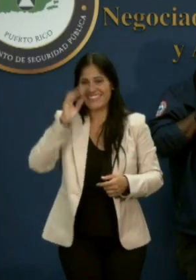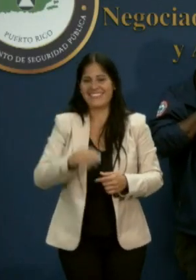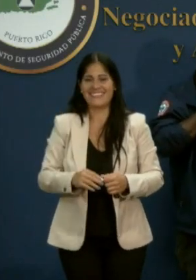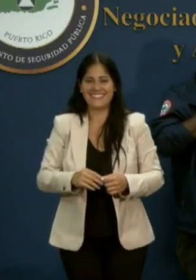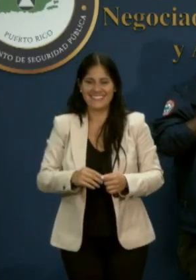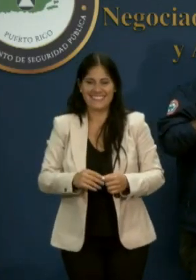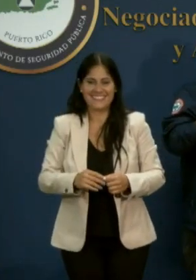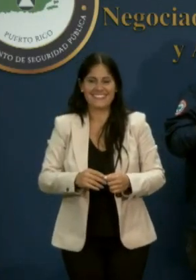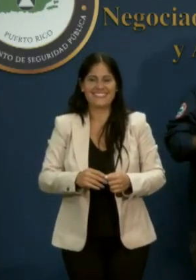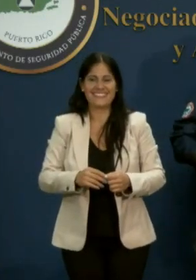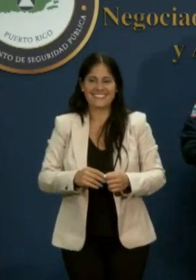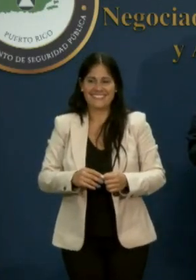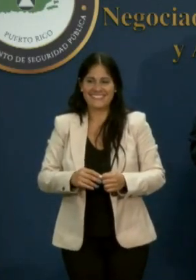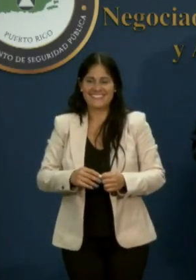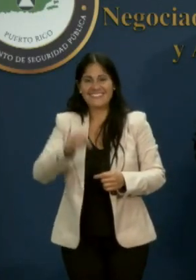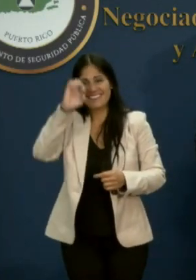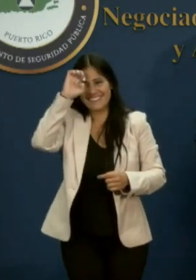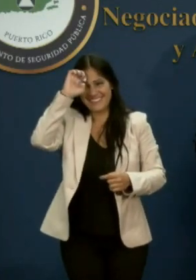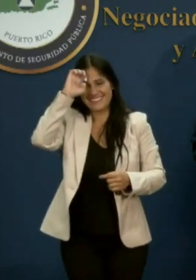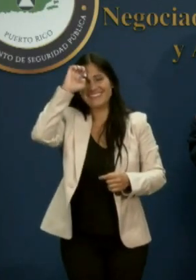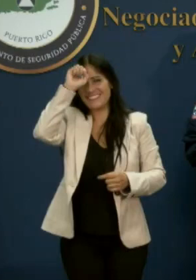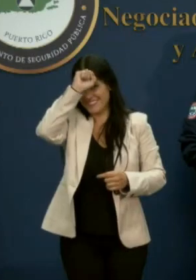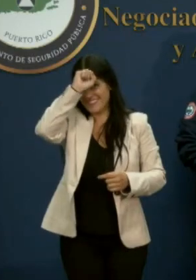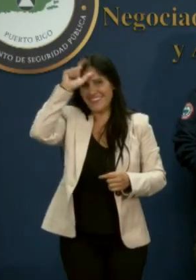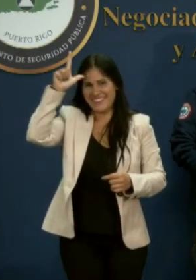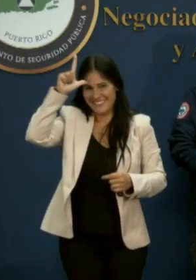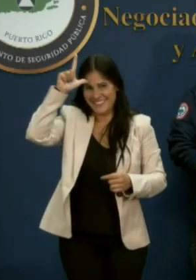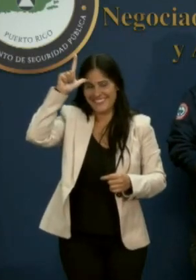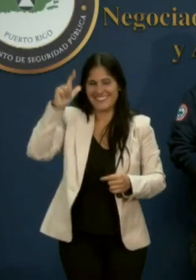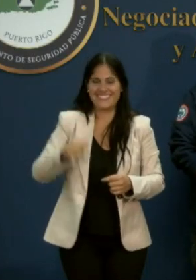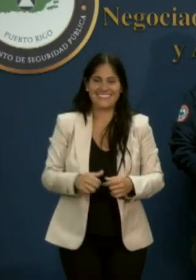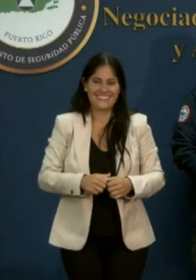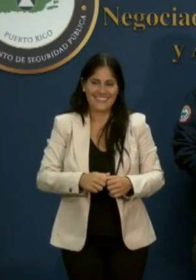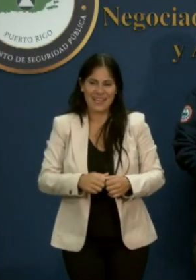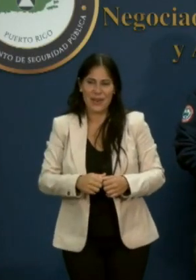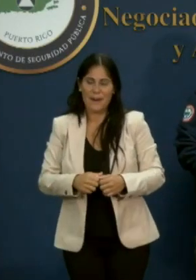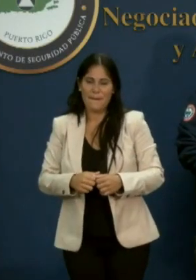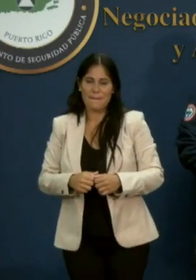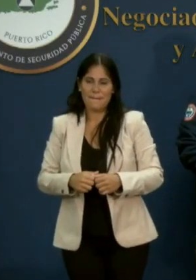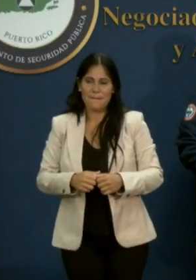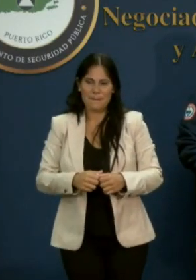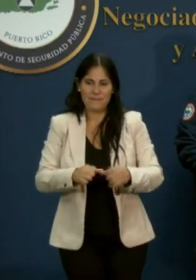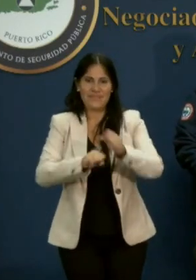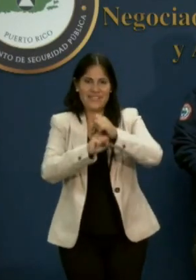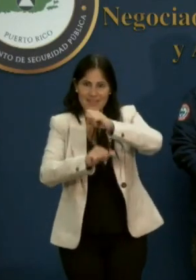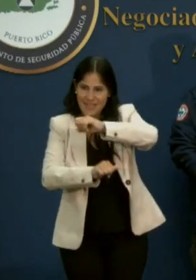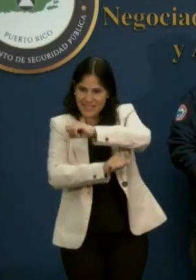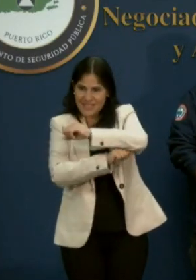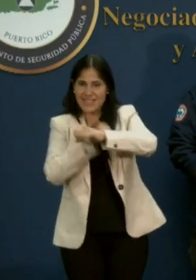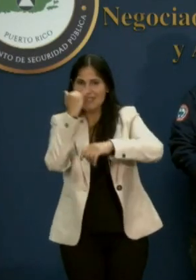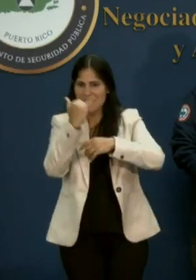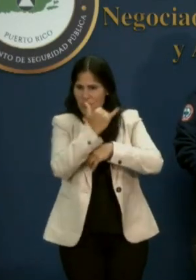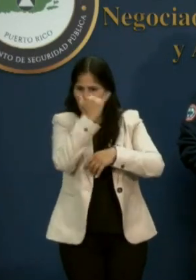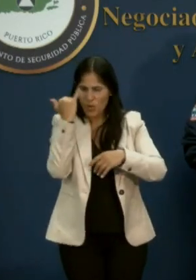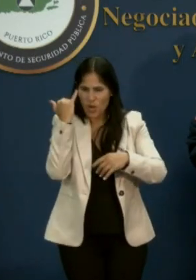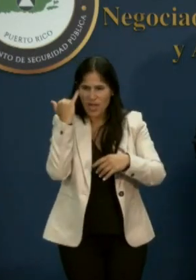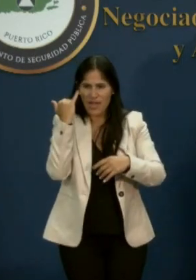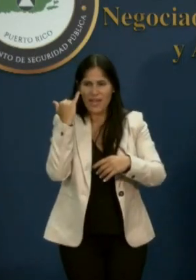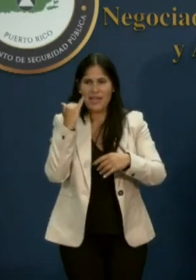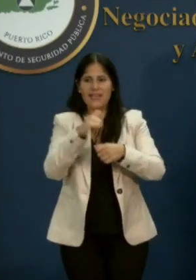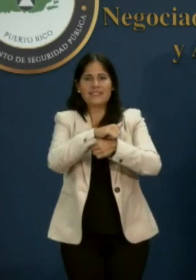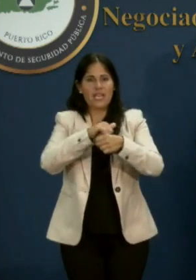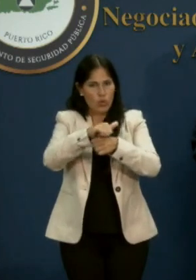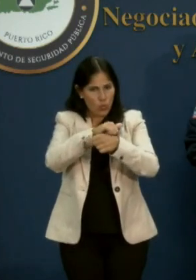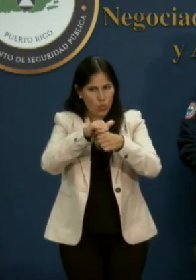Lorenzo, Santa Isabel, Trujillo, Alto, Utuado, Yabucoa y Yauco. Tenemos